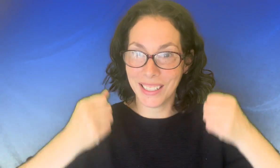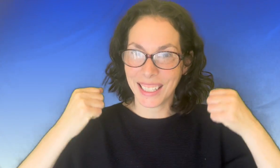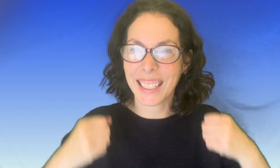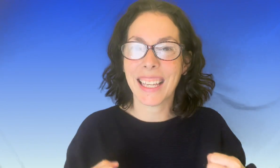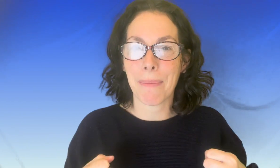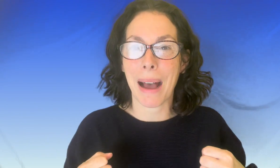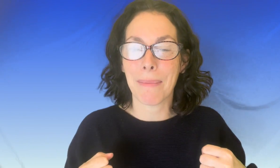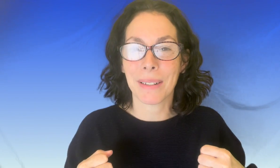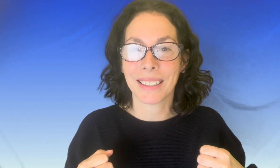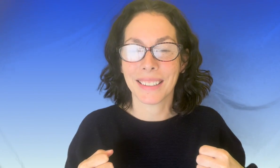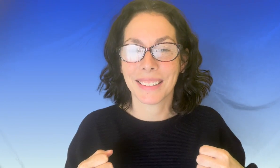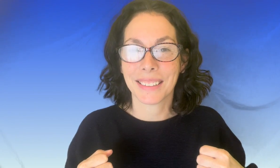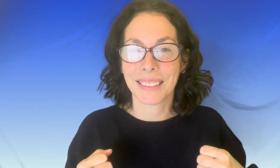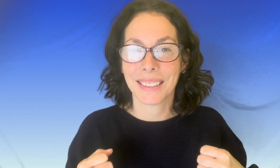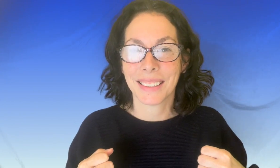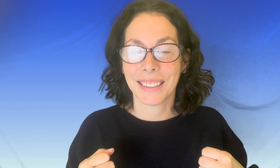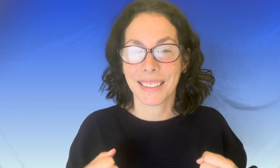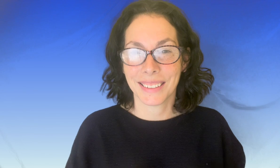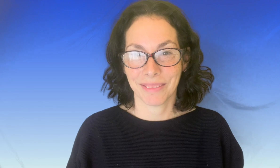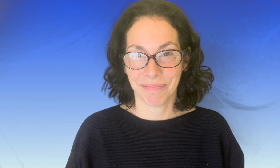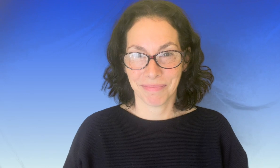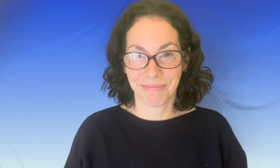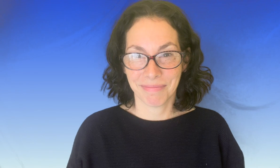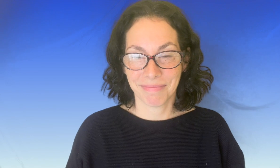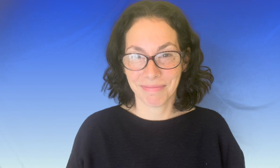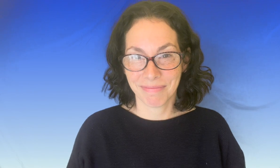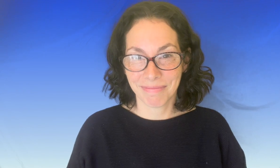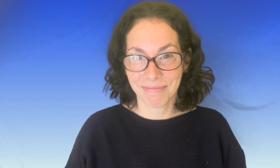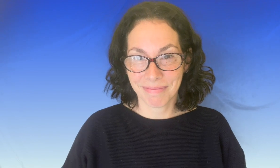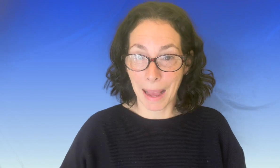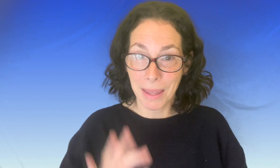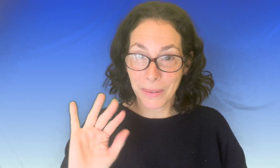capable à bientôt